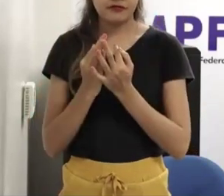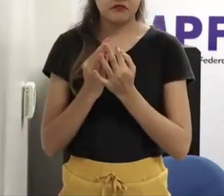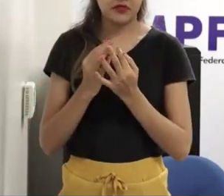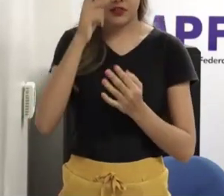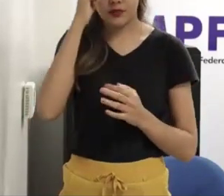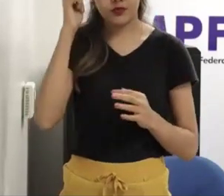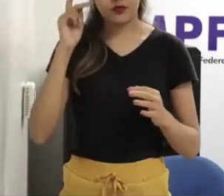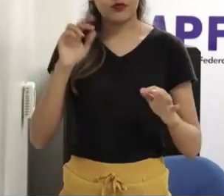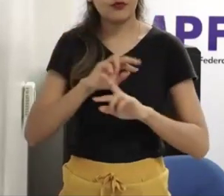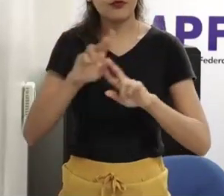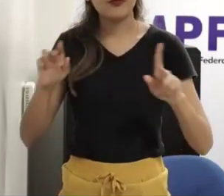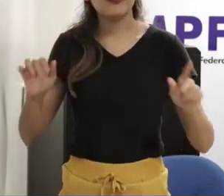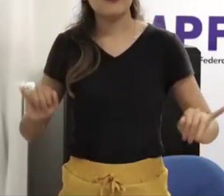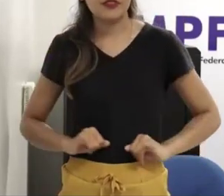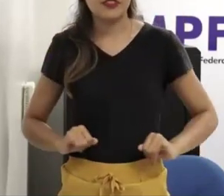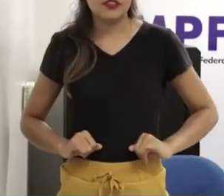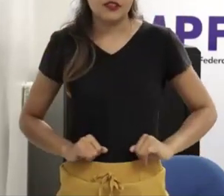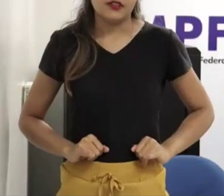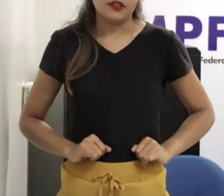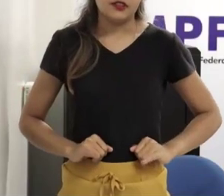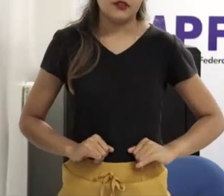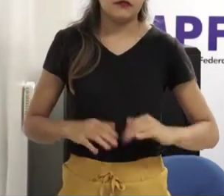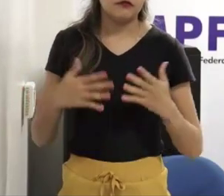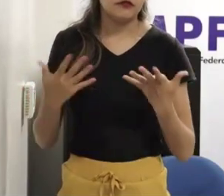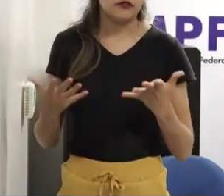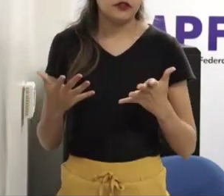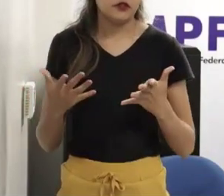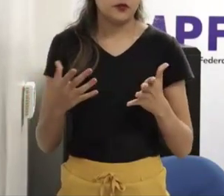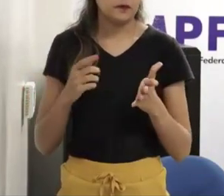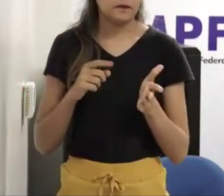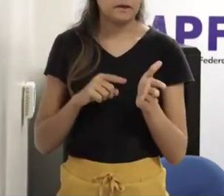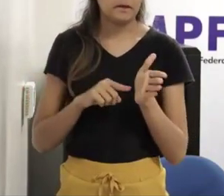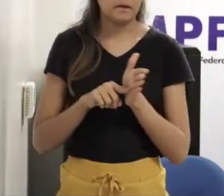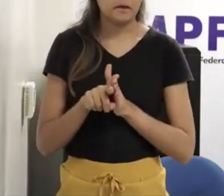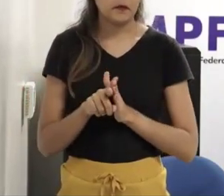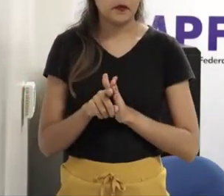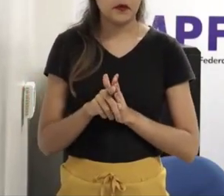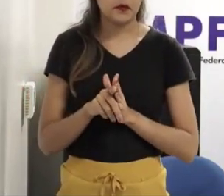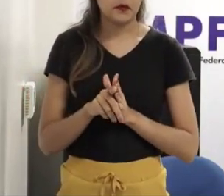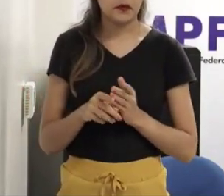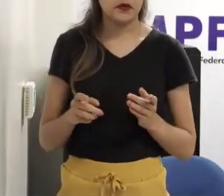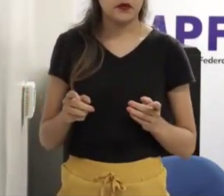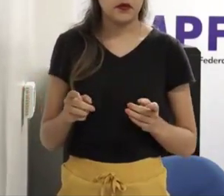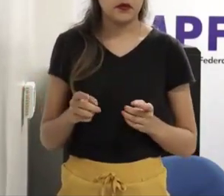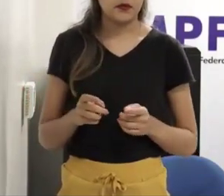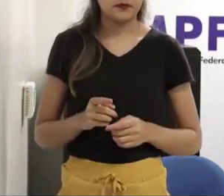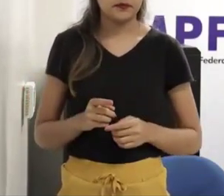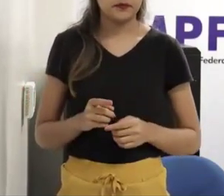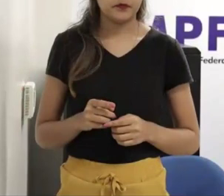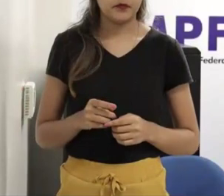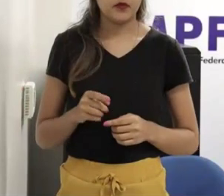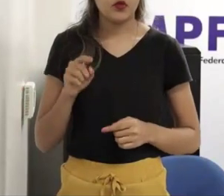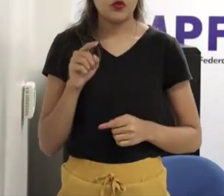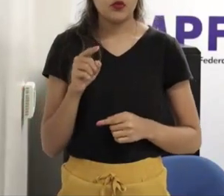profissional de saúde quais seriam as suas as suas sugestões as suas